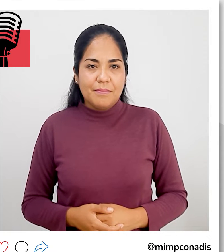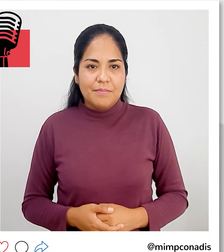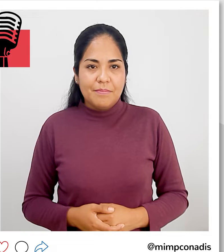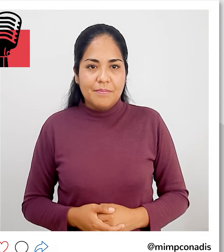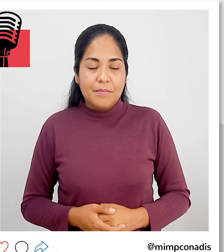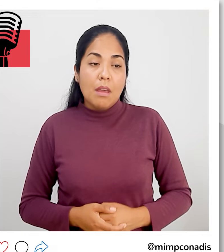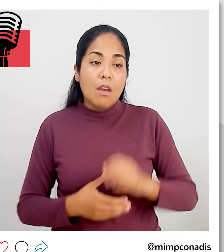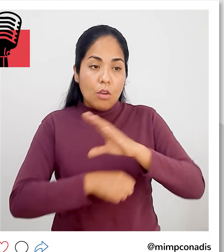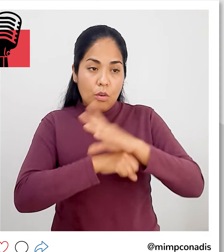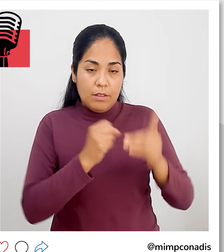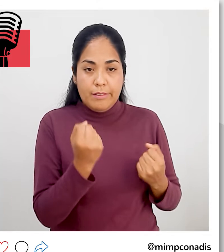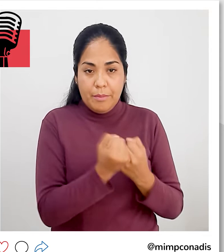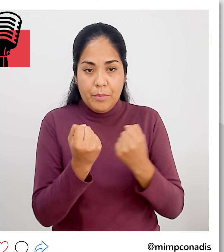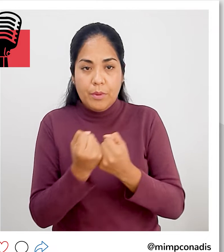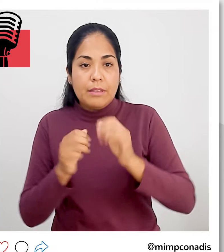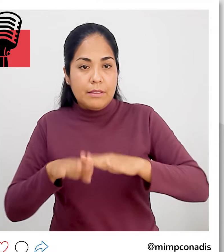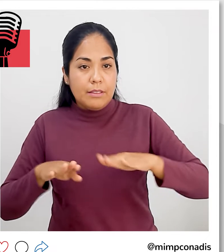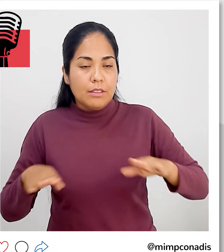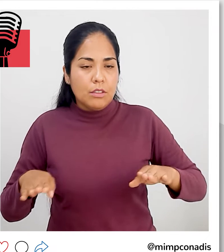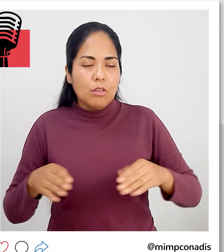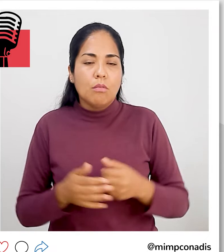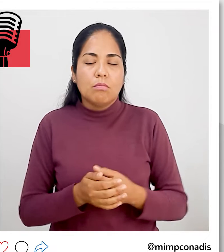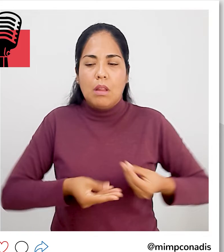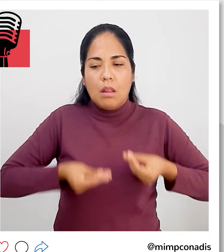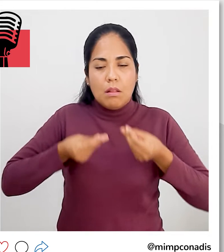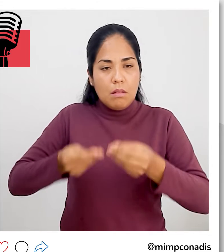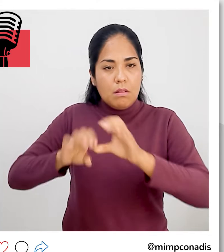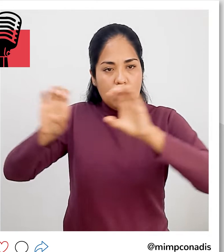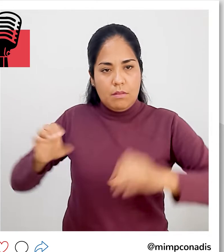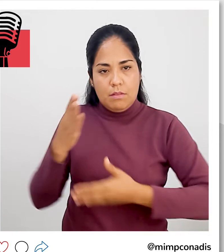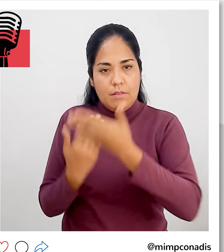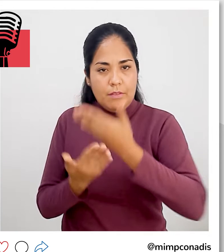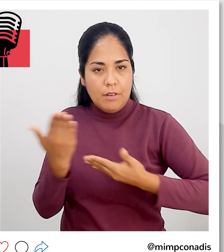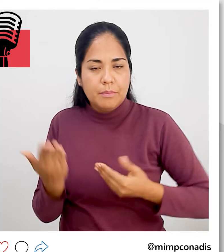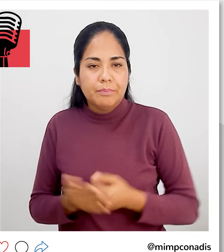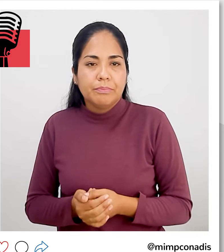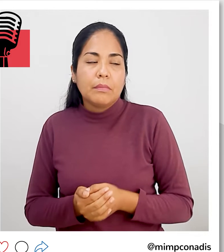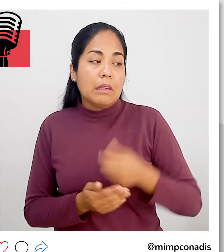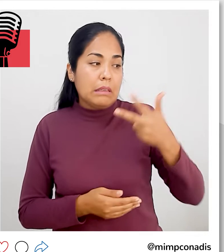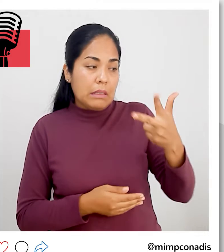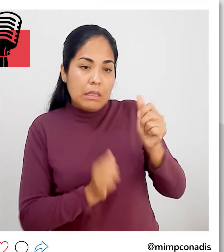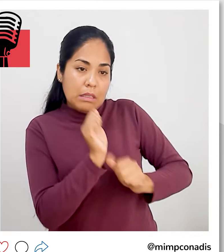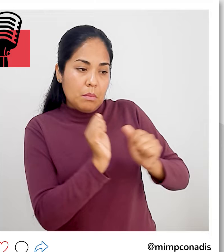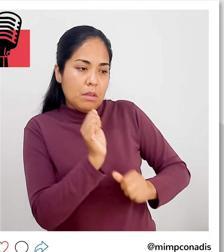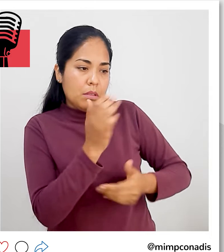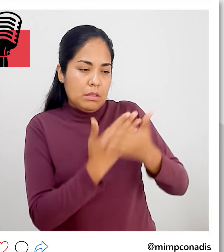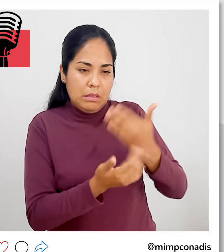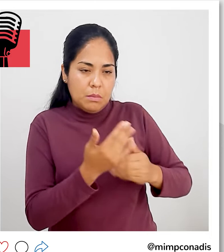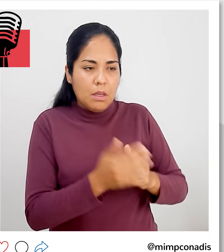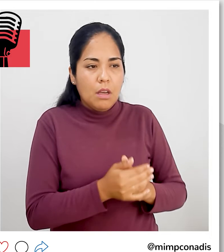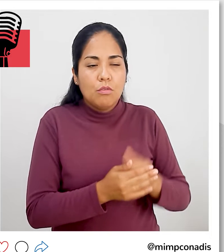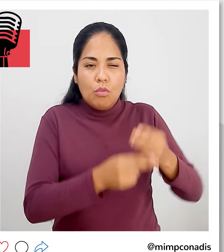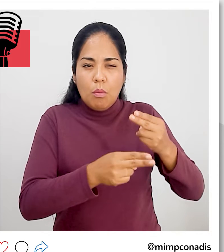Conadis apoya menores de edad en la obtención de su certificado de discapacidad. Tres hermanos con discapacidad